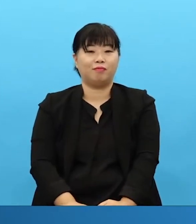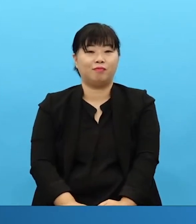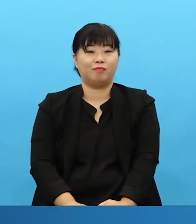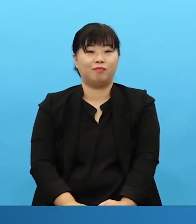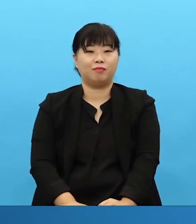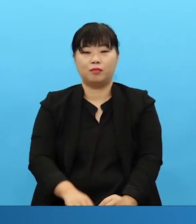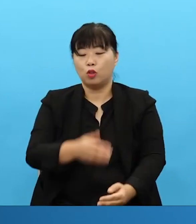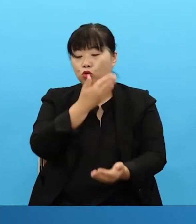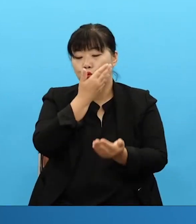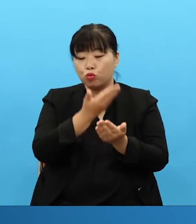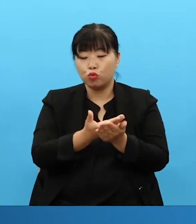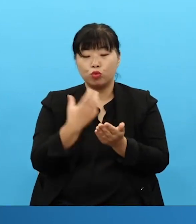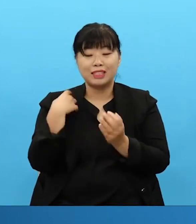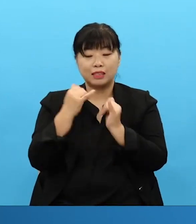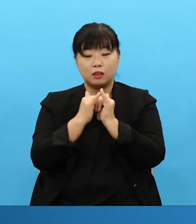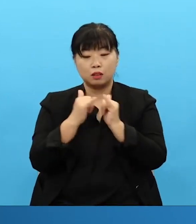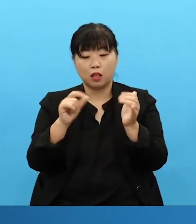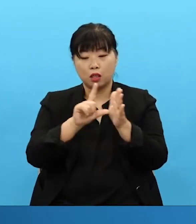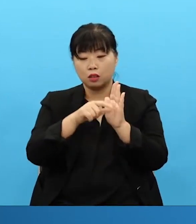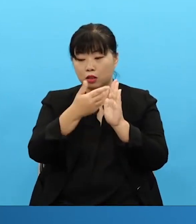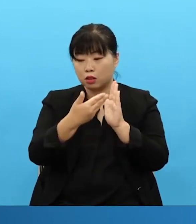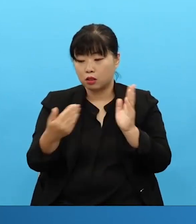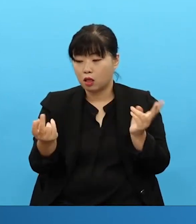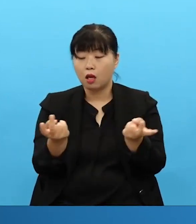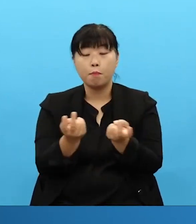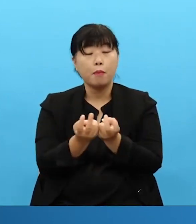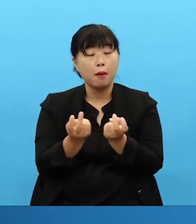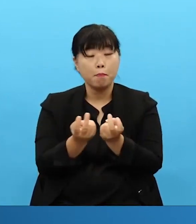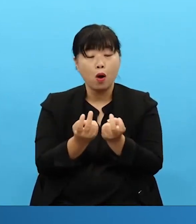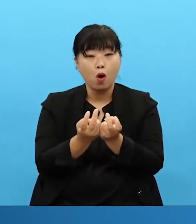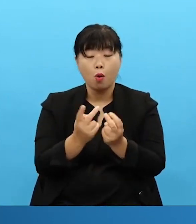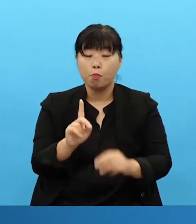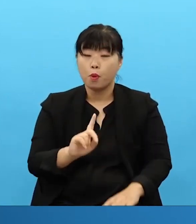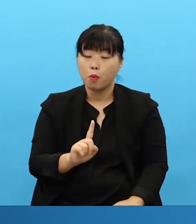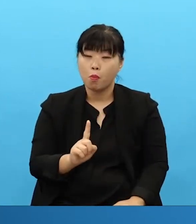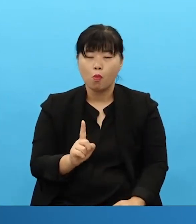Then the method for the age of the church officers. What must you do?